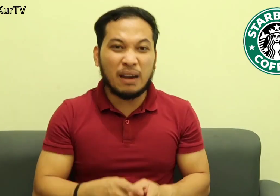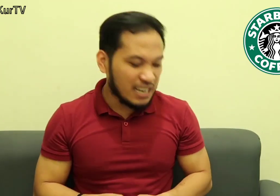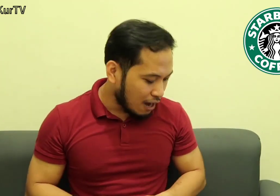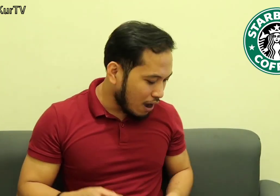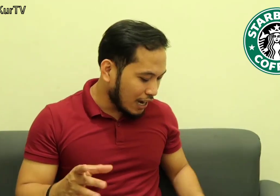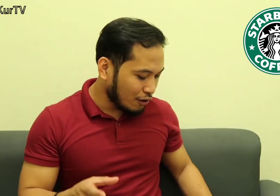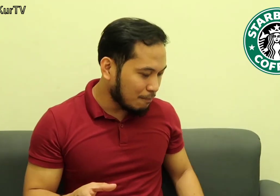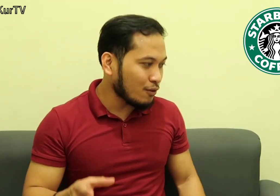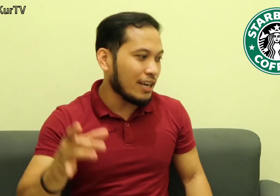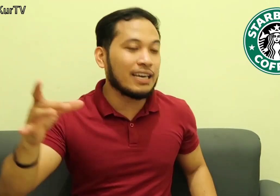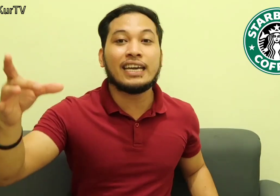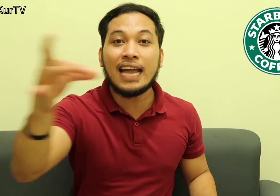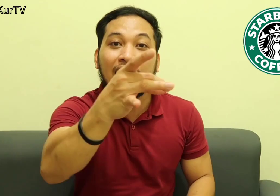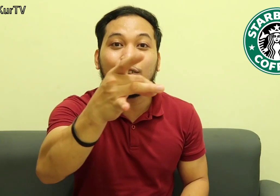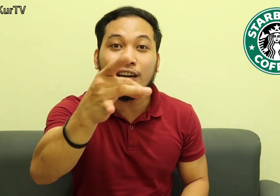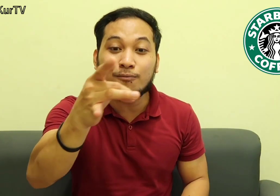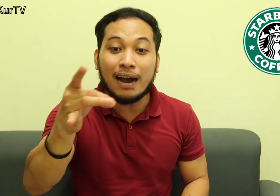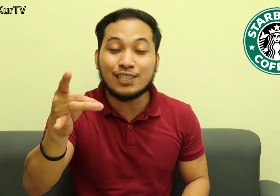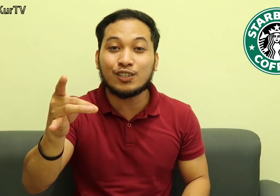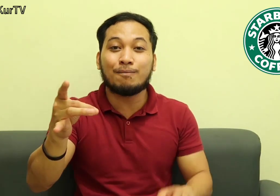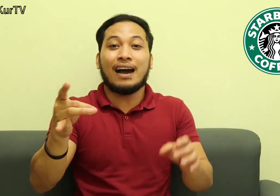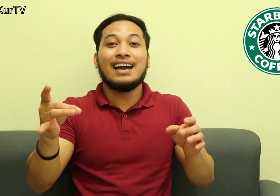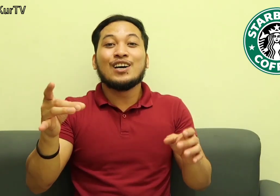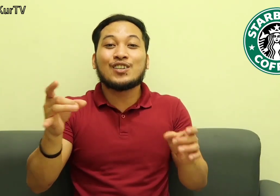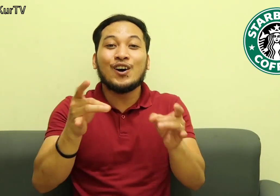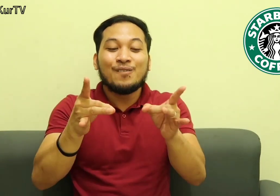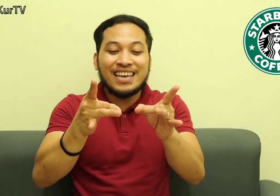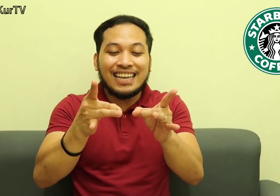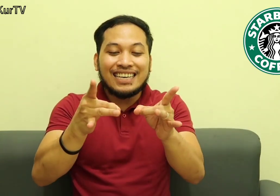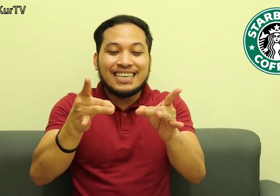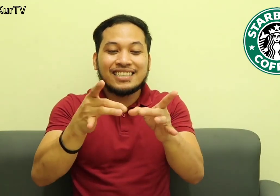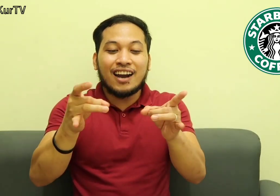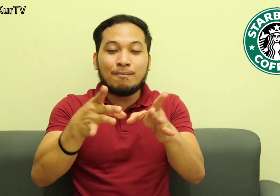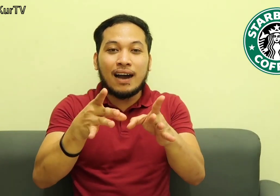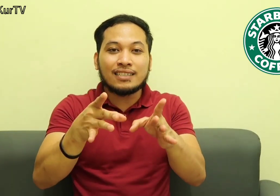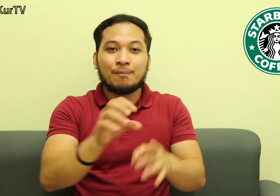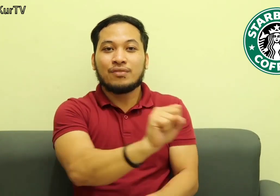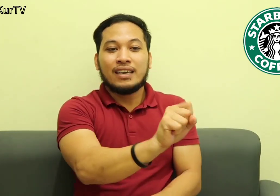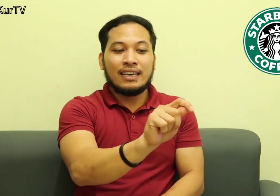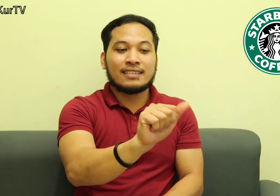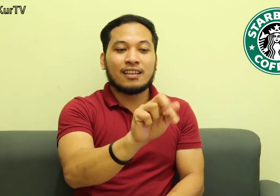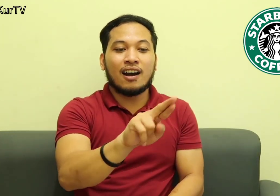pag hinahawakan nung iba yun eh Naiginaganin lang yung baso Diba? So, ayan Starbucks Star